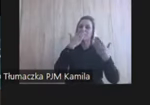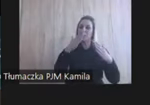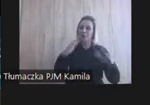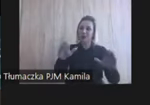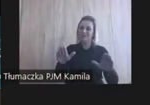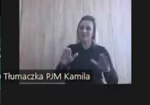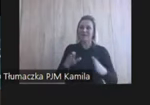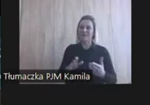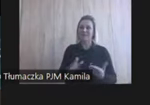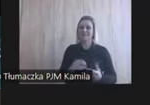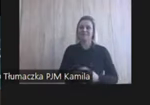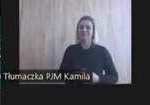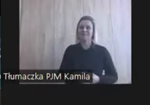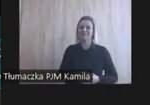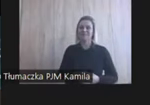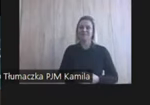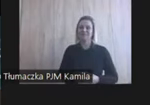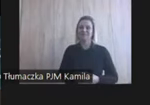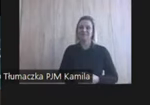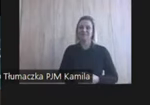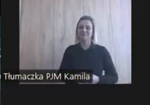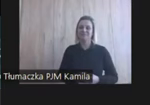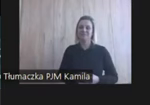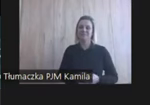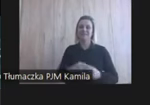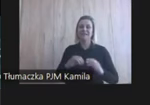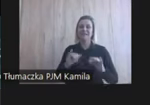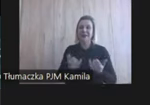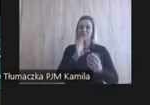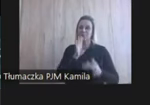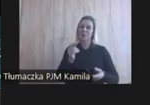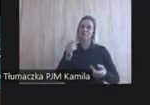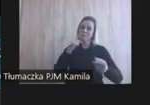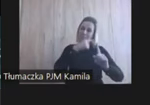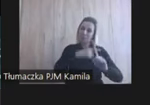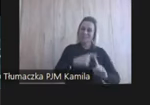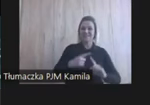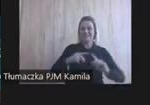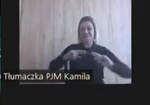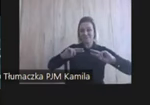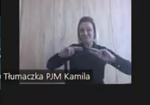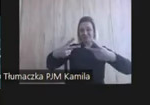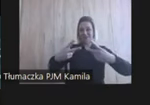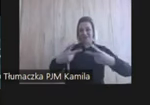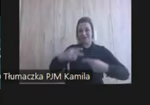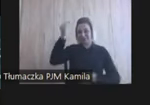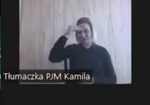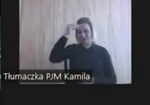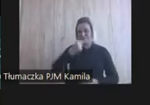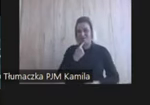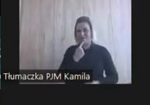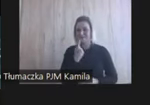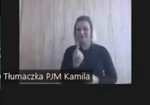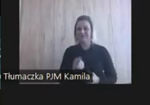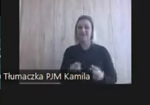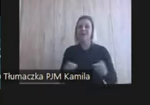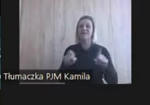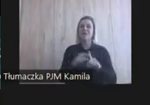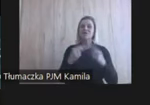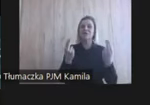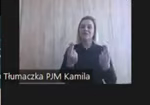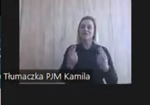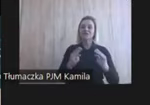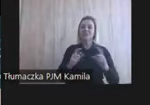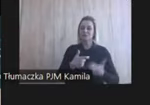właśnie pokazać taki pozytywny przekaz przy nauce języka, a jednocześnie dla nas ważne było